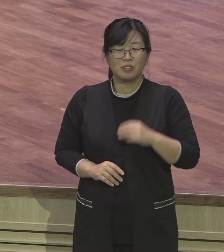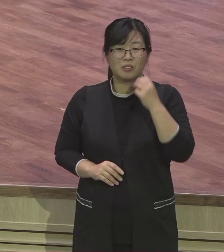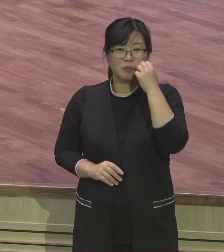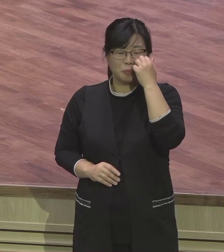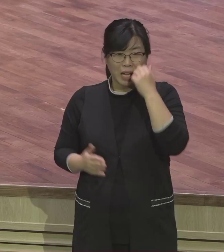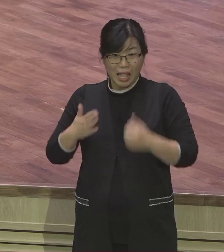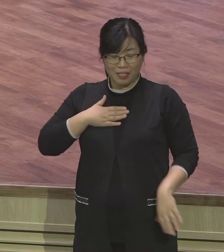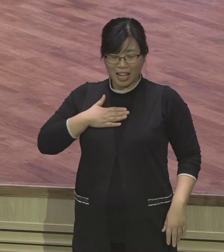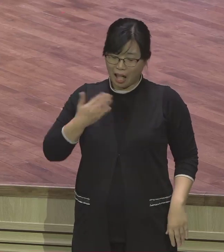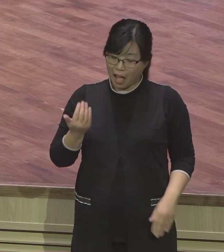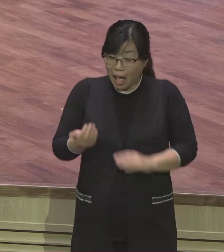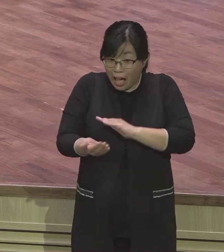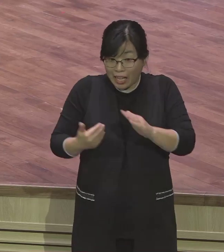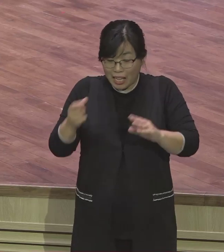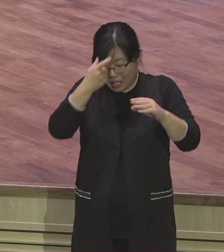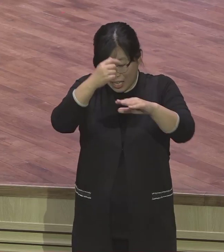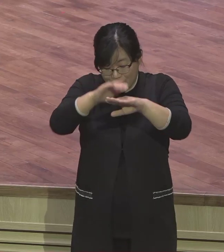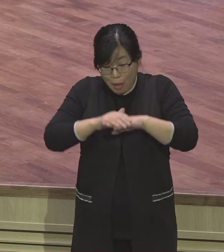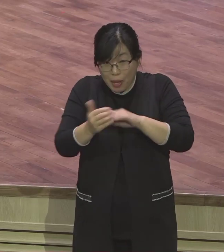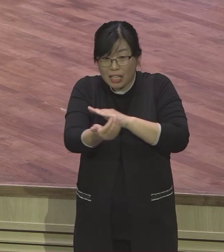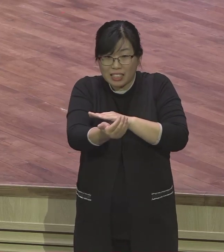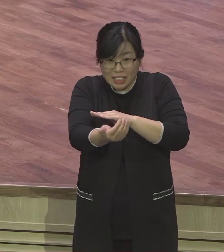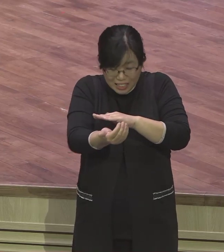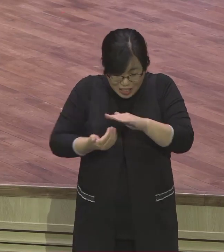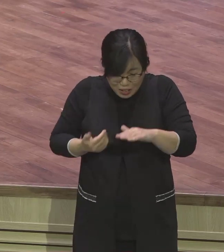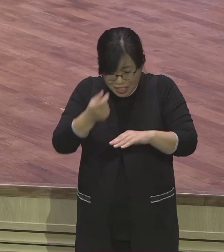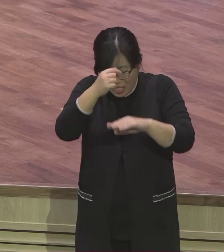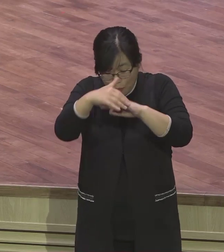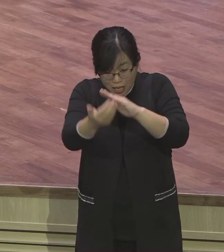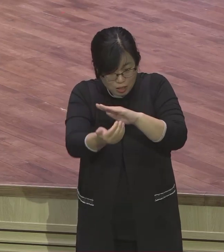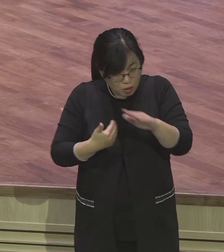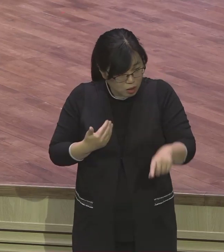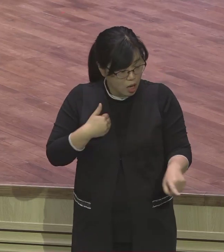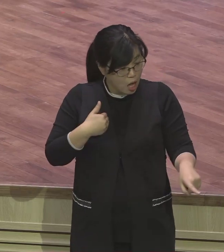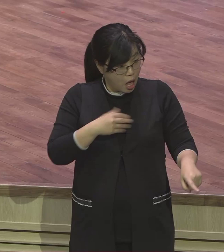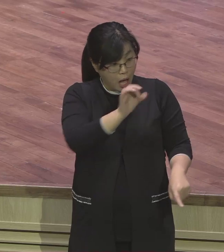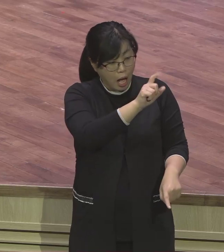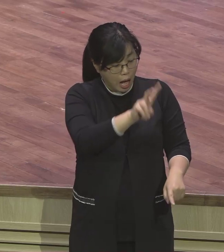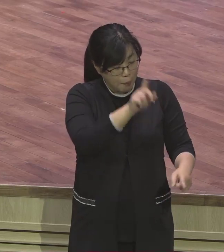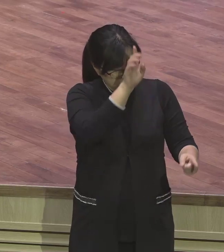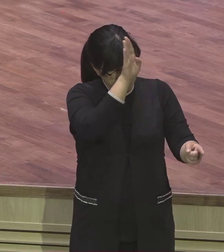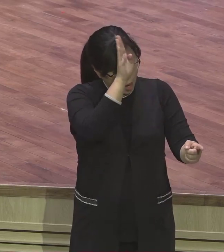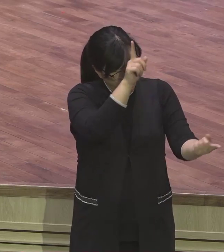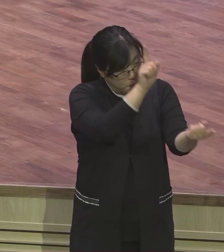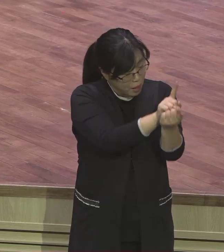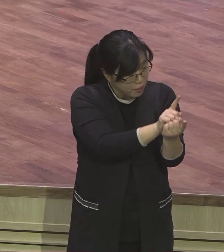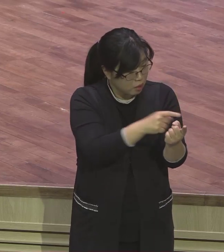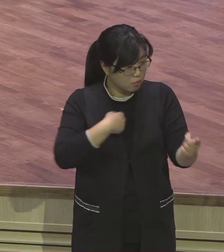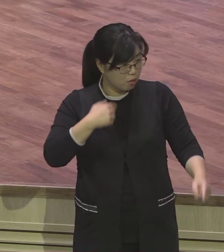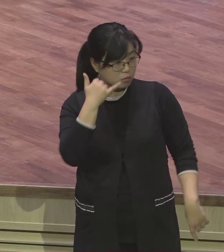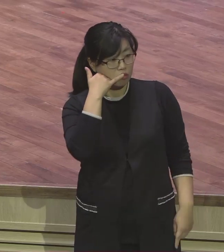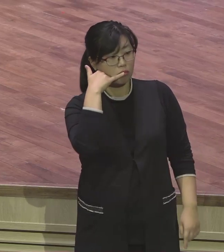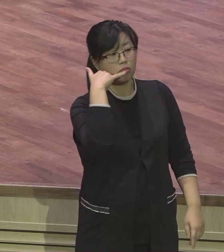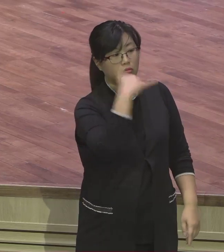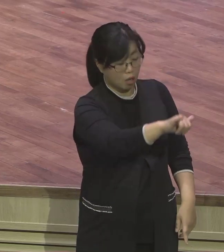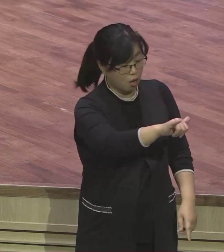목사님 감사합니다 힘내세요 하니까 아닙니다 목사님 주신 말씀만 해도 풍성합니다 오늘 수술 잘 받고 돌아왔다 여러분